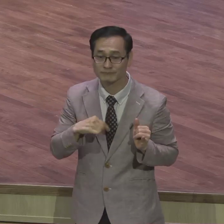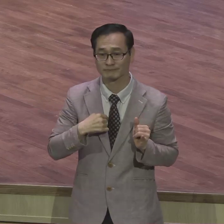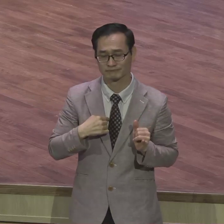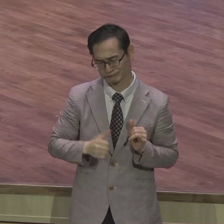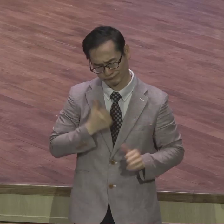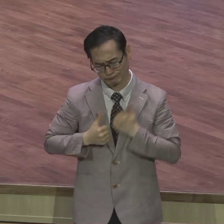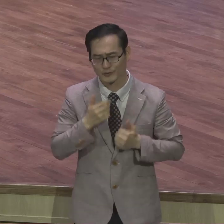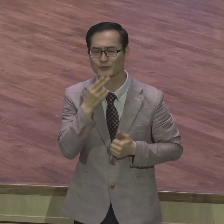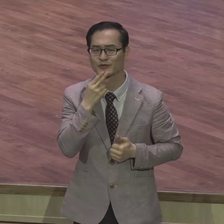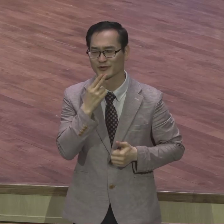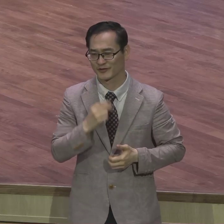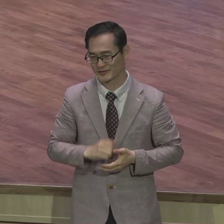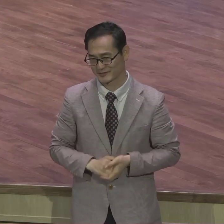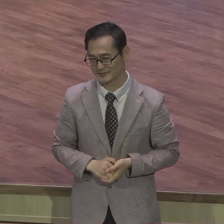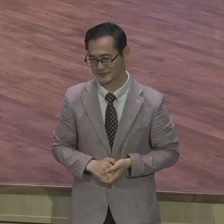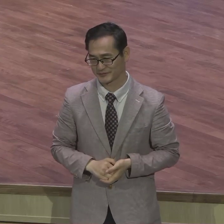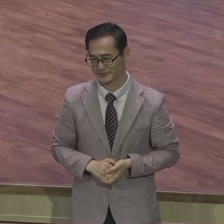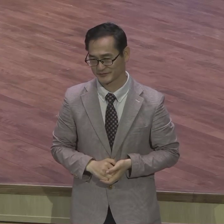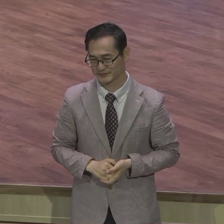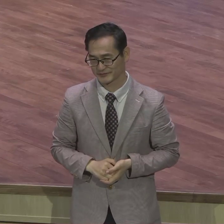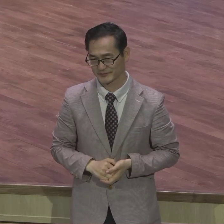이 사람 미워하고 저 사람 좋아하고 그렇게 안해요